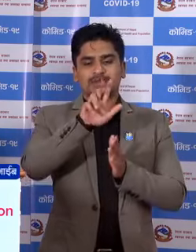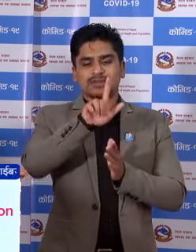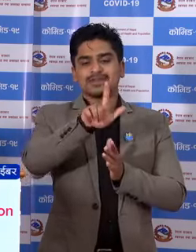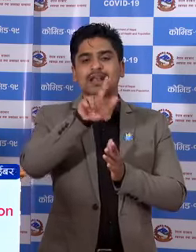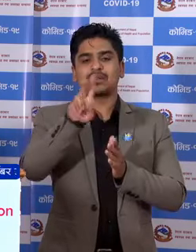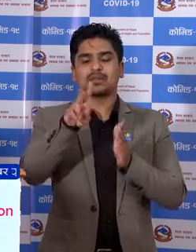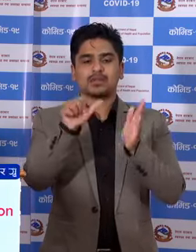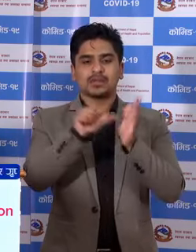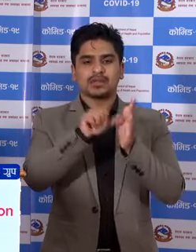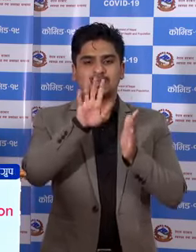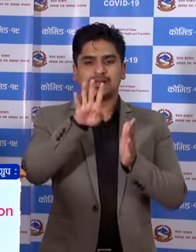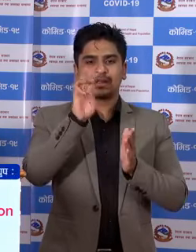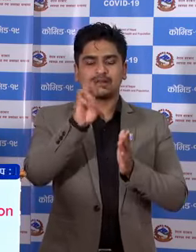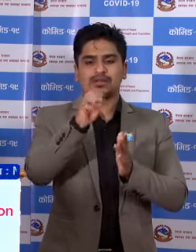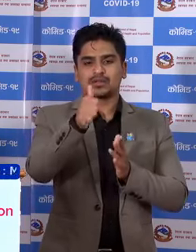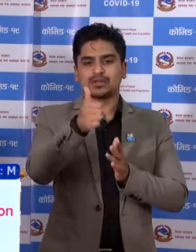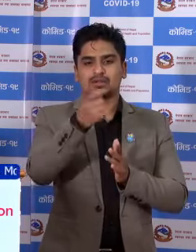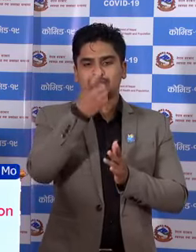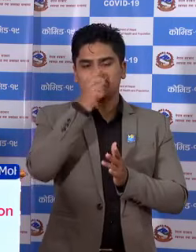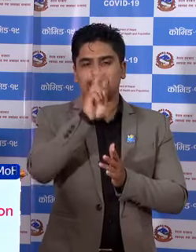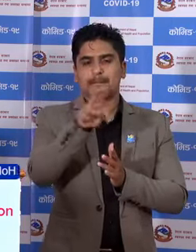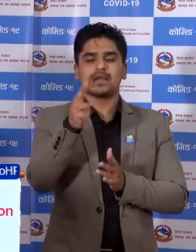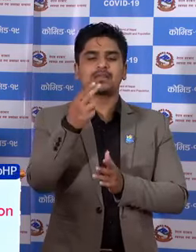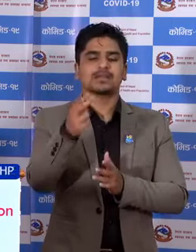4622 जना